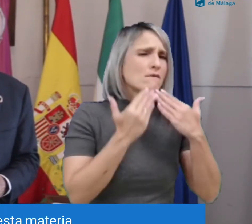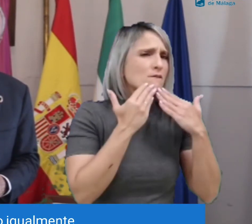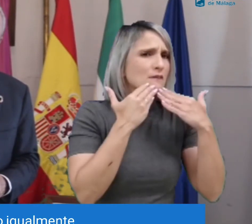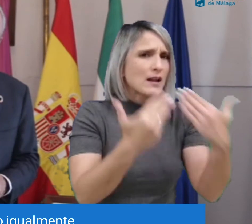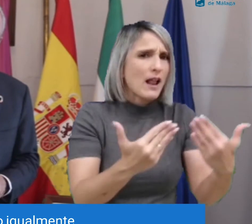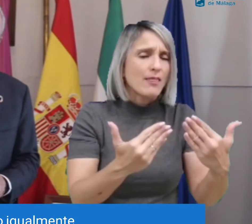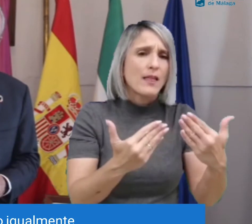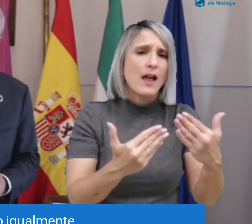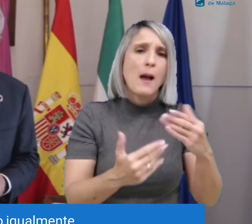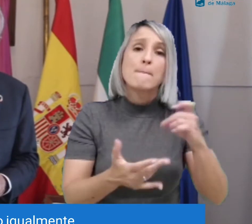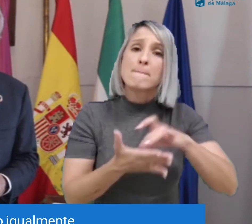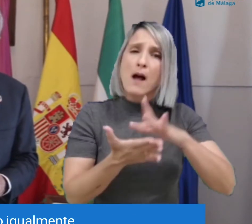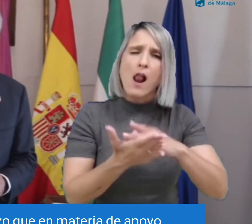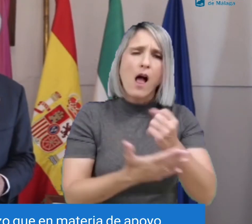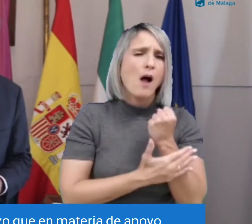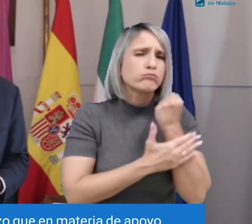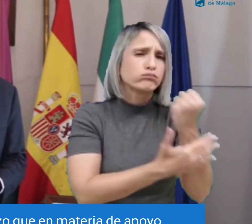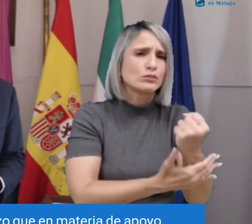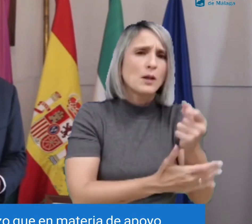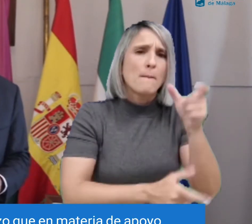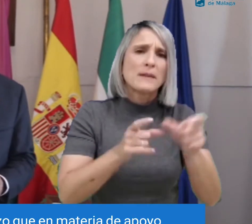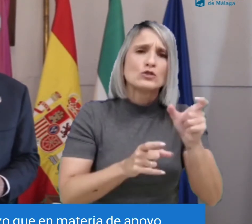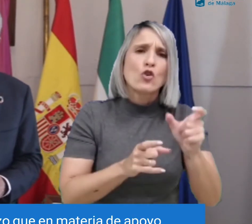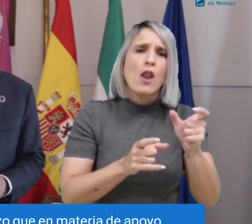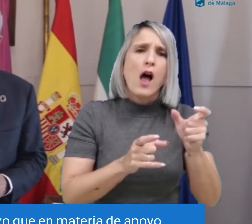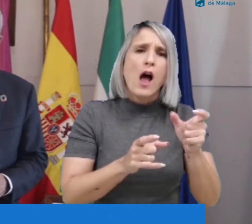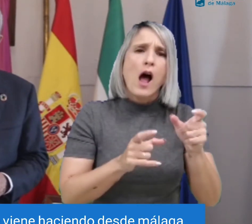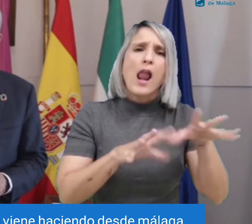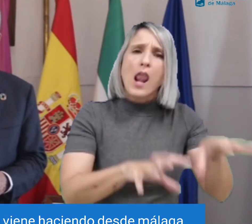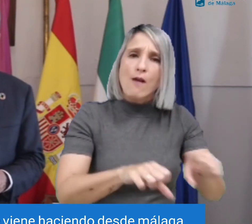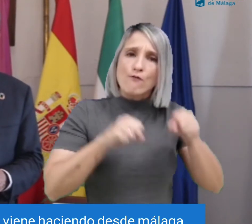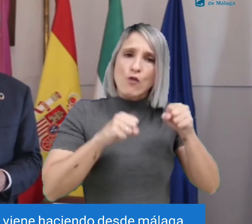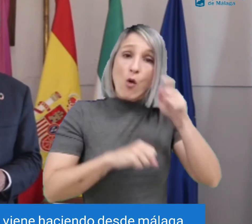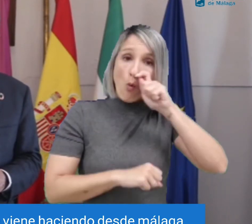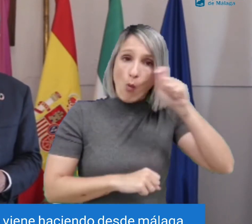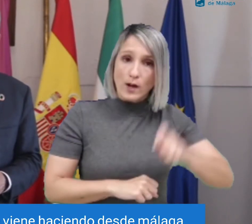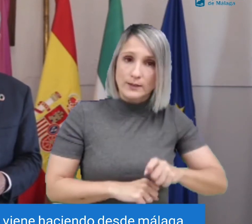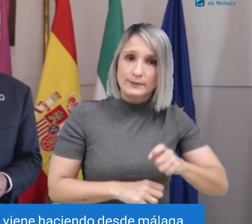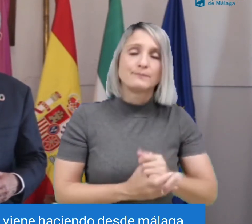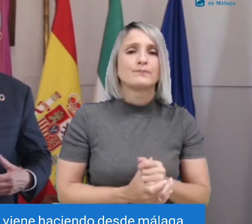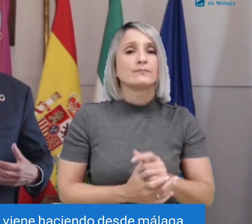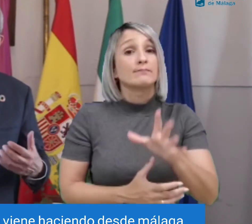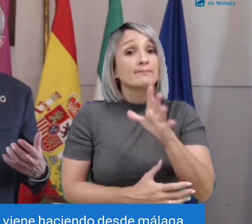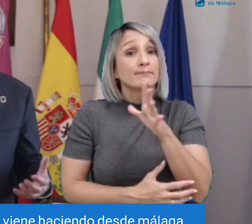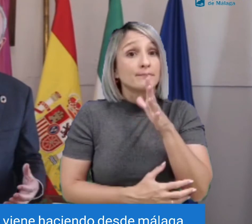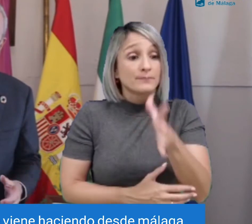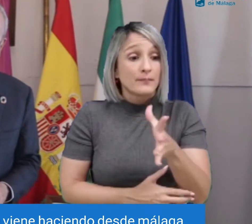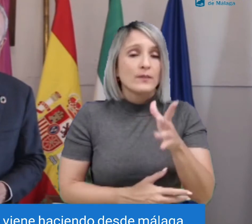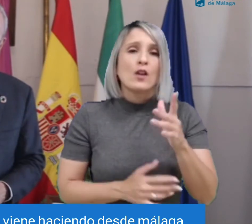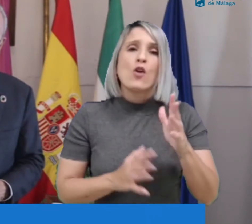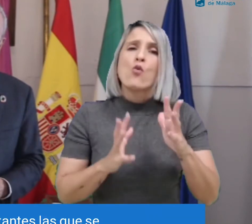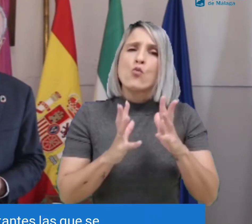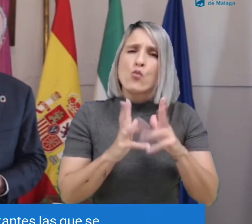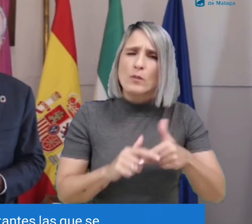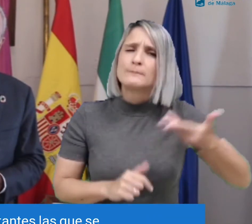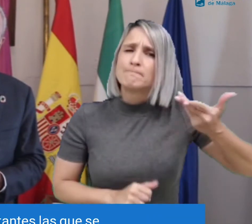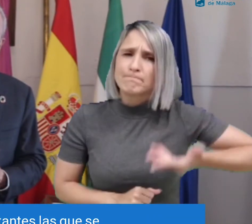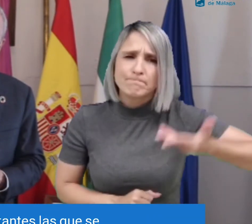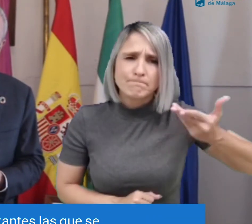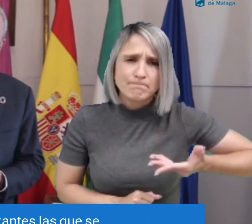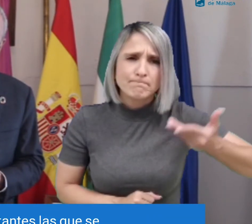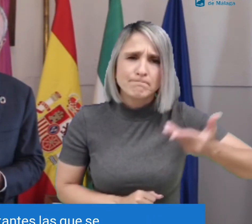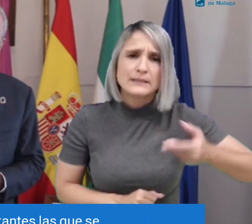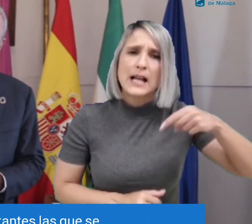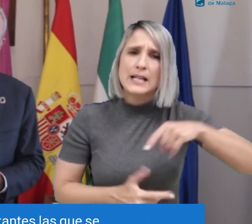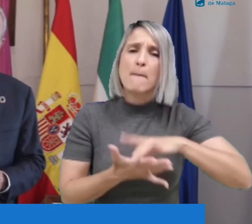en esta materia, por supuesto. Igualmente, quiero agradecer el esfuerzo que en materia de apoyo a los refugiados ucranianos se viene haciendo desde Málaga. Son cifras